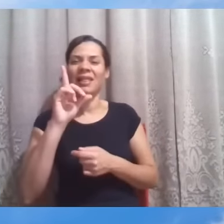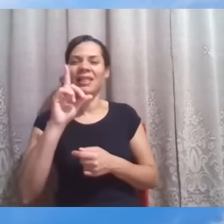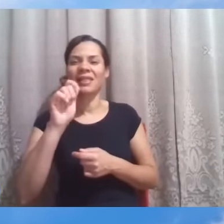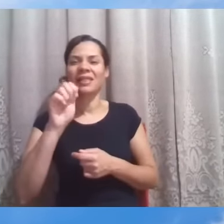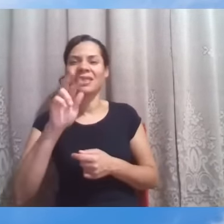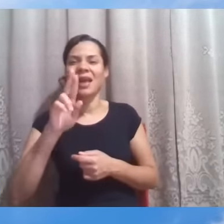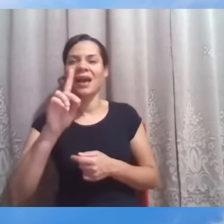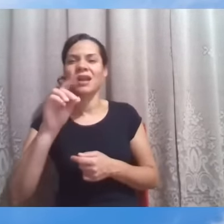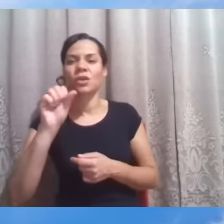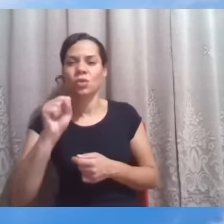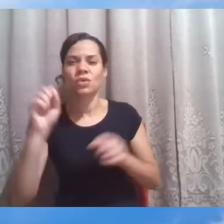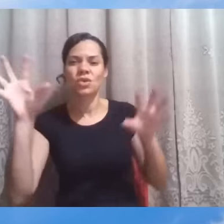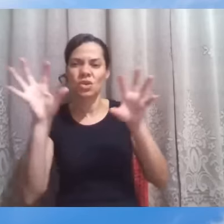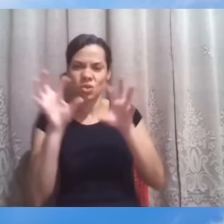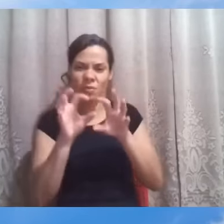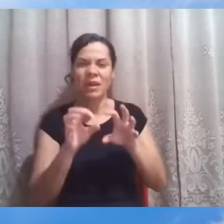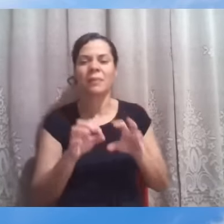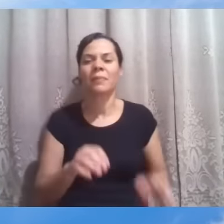da sombra.